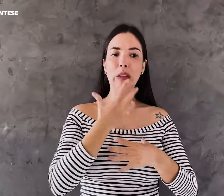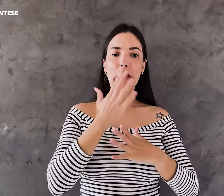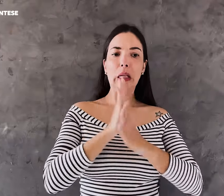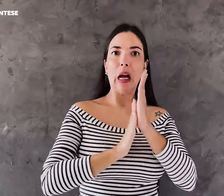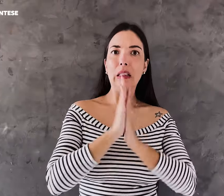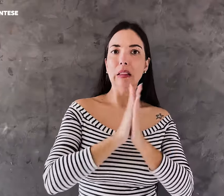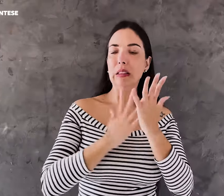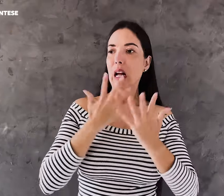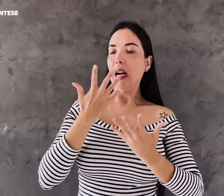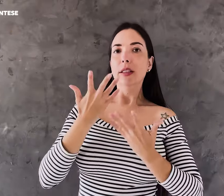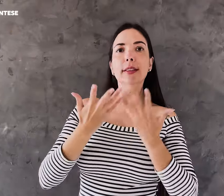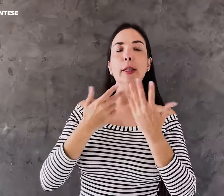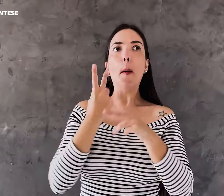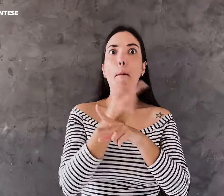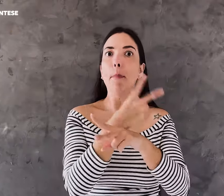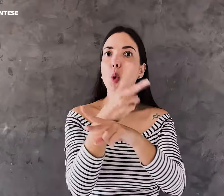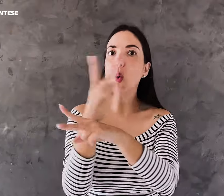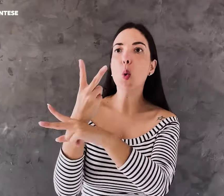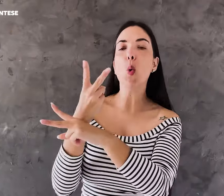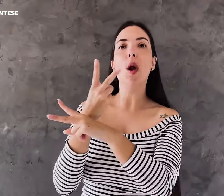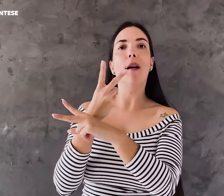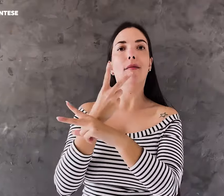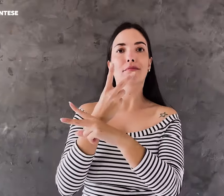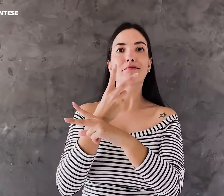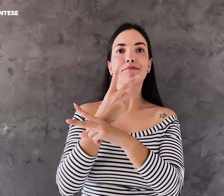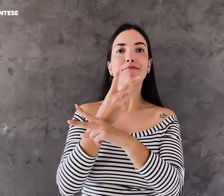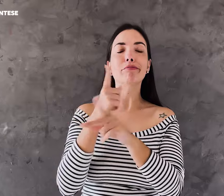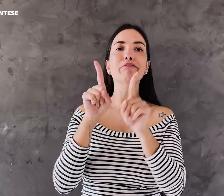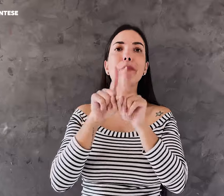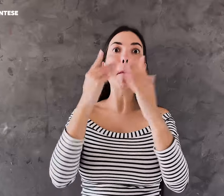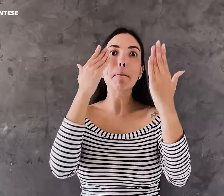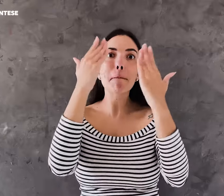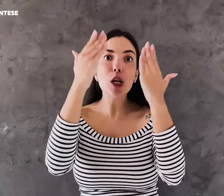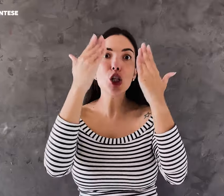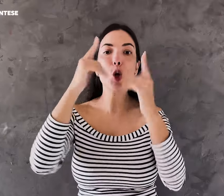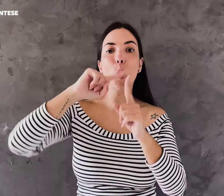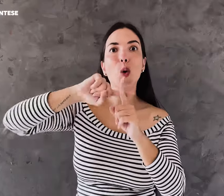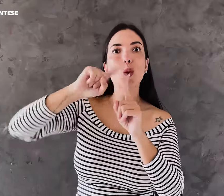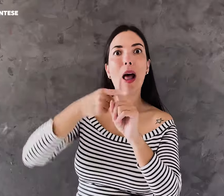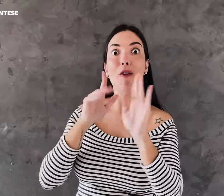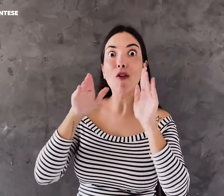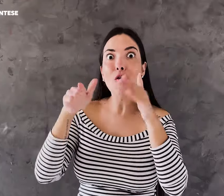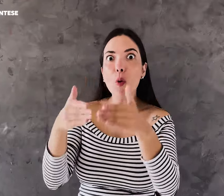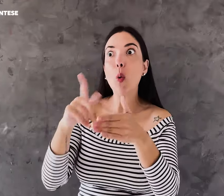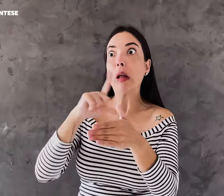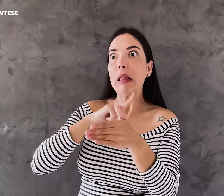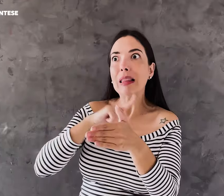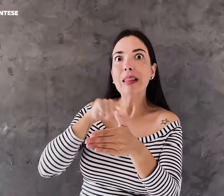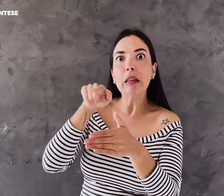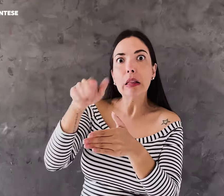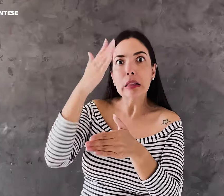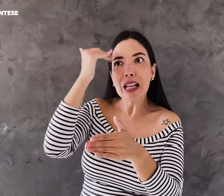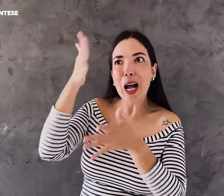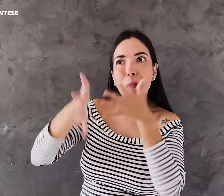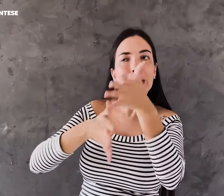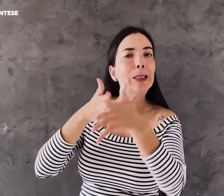saúde. Eu me senti ansiosa, mas eu procurei um psicólogo.